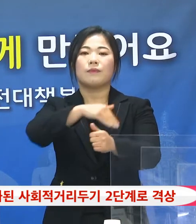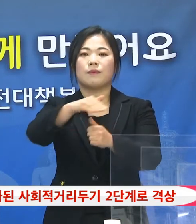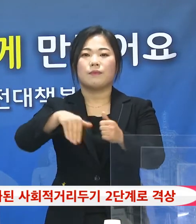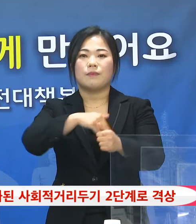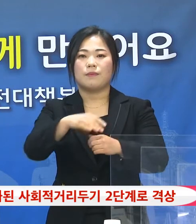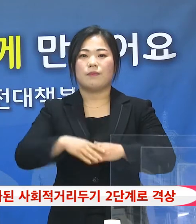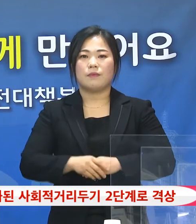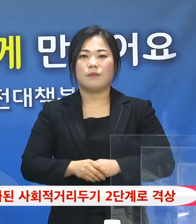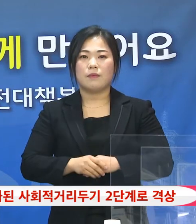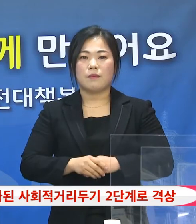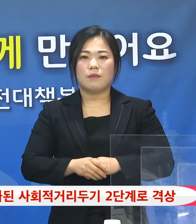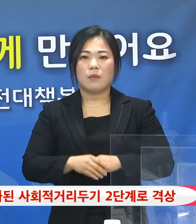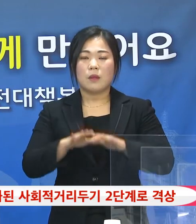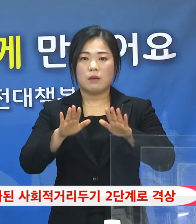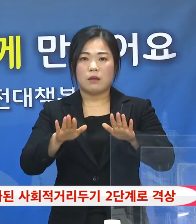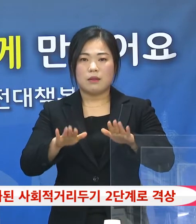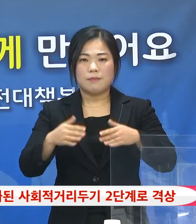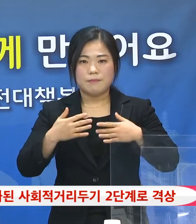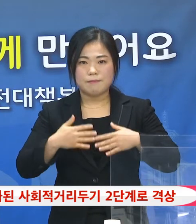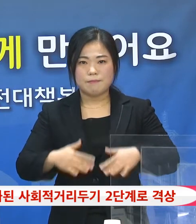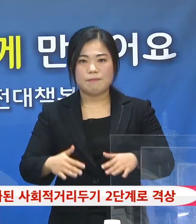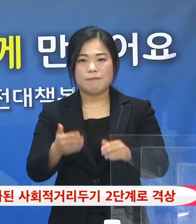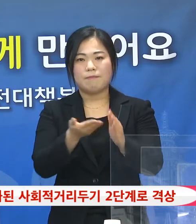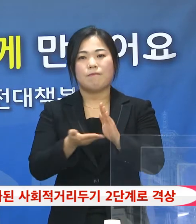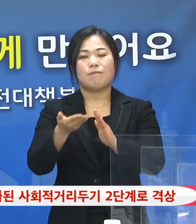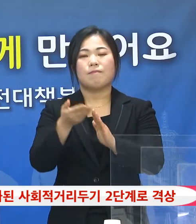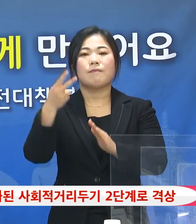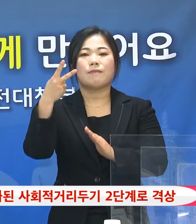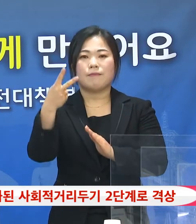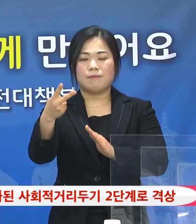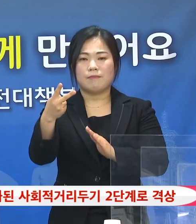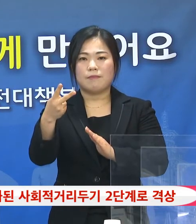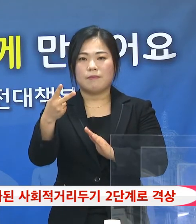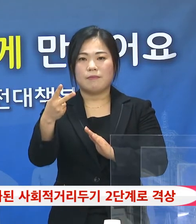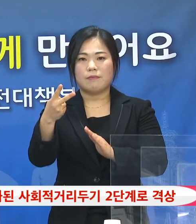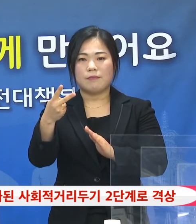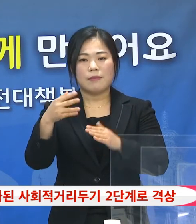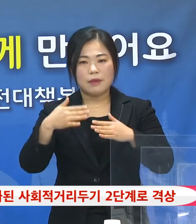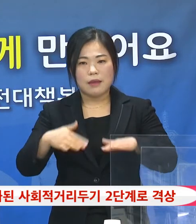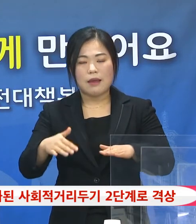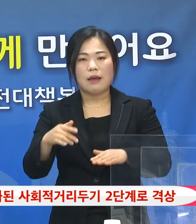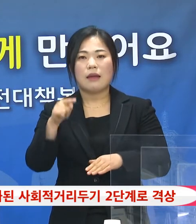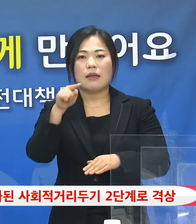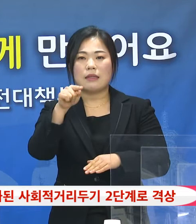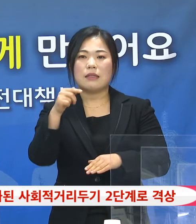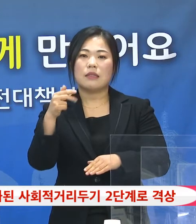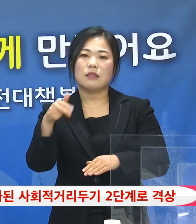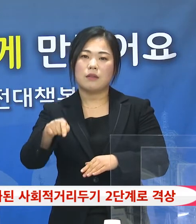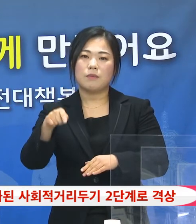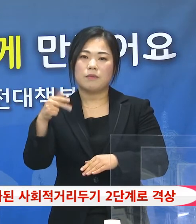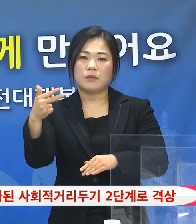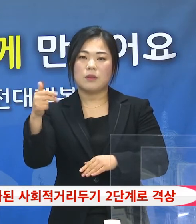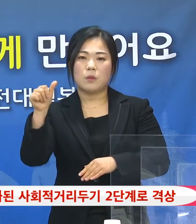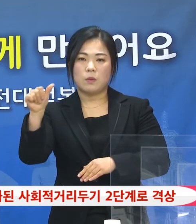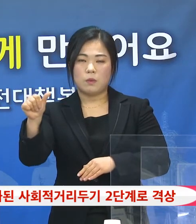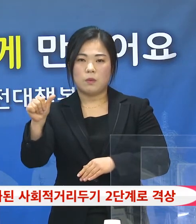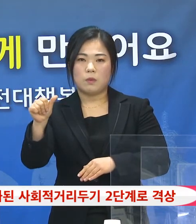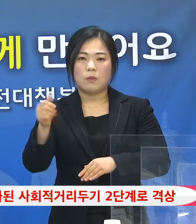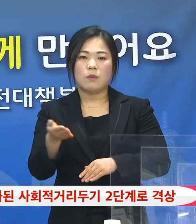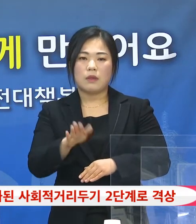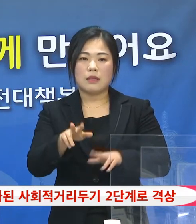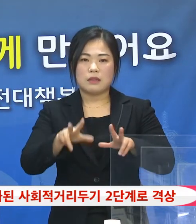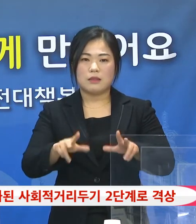현재 완화된 사회적 거리 두기 2단계 소위 1.75단계를 경주시 전역에 대해